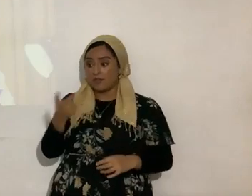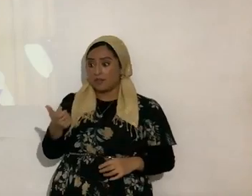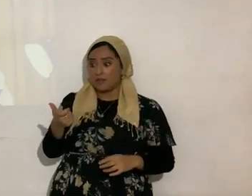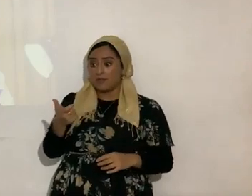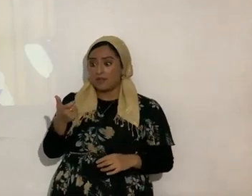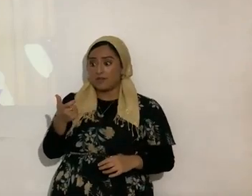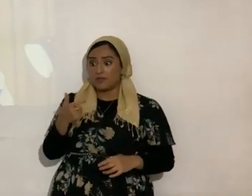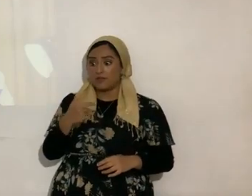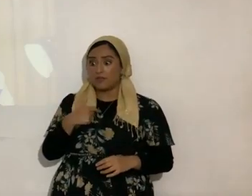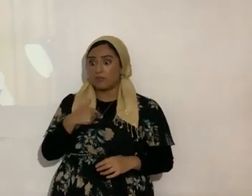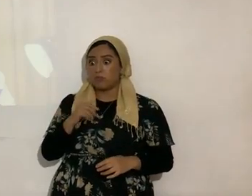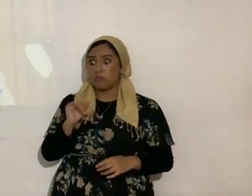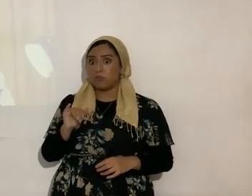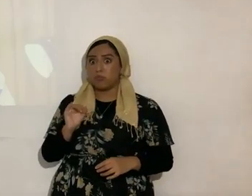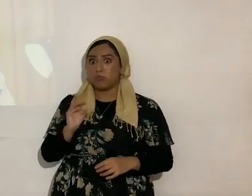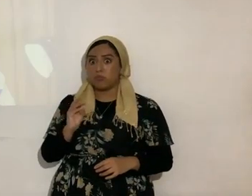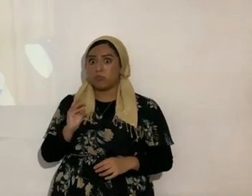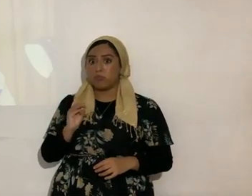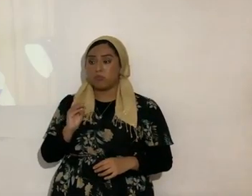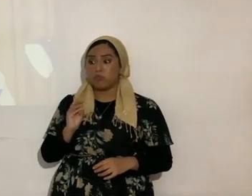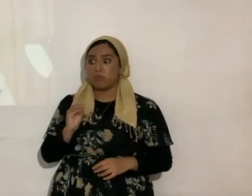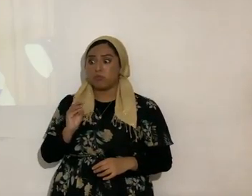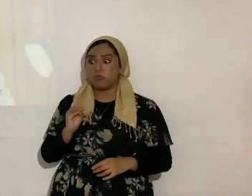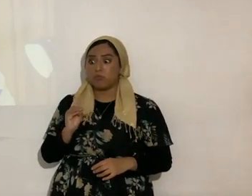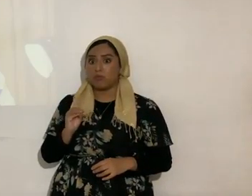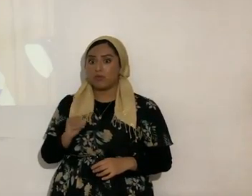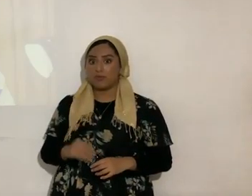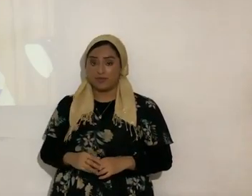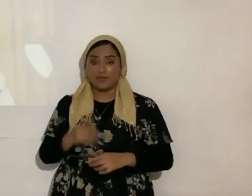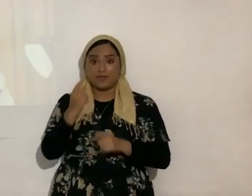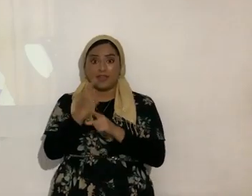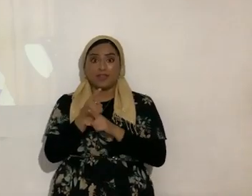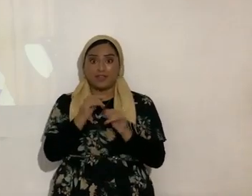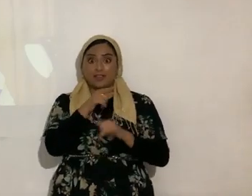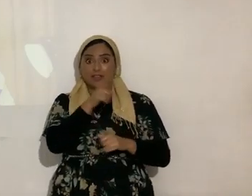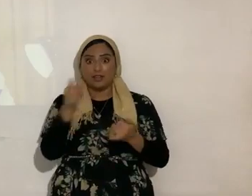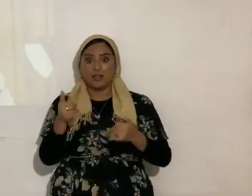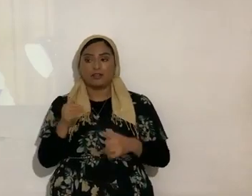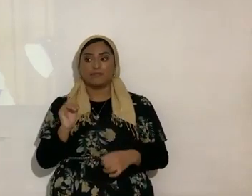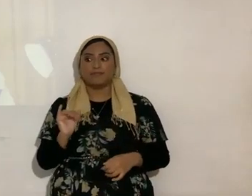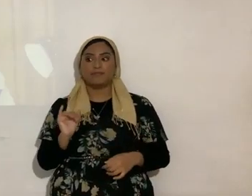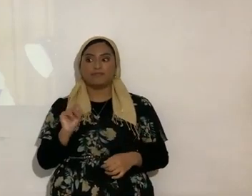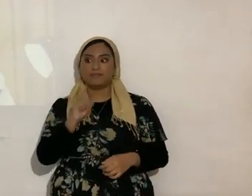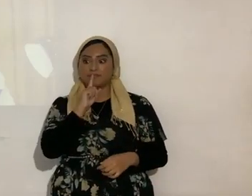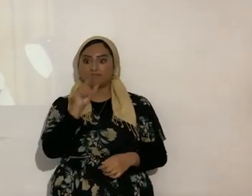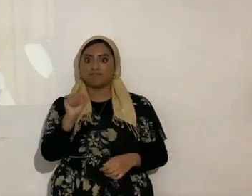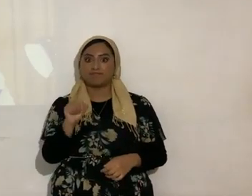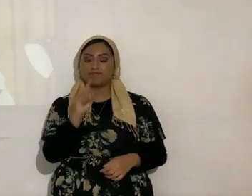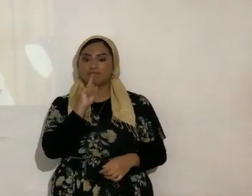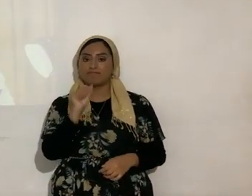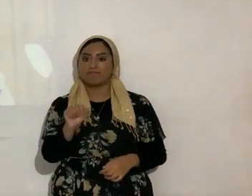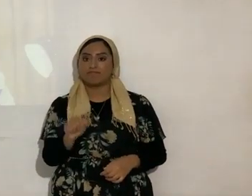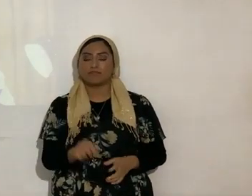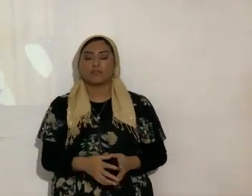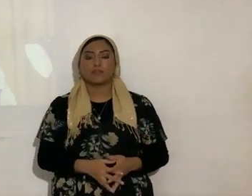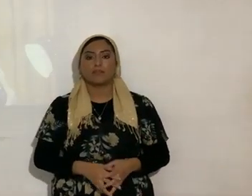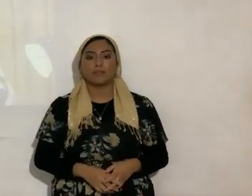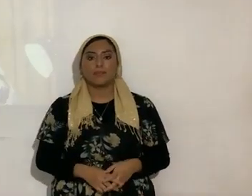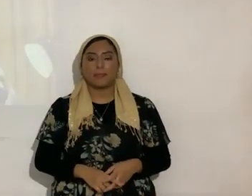yo me quedé con la boca abierta ¿sí o no? como tú que te quedaste ahorita ¿sí? es tremendo esto